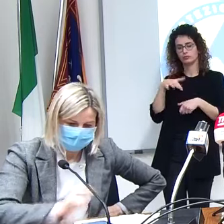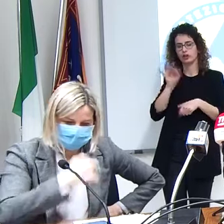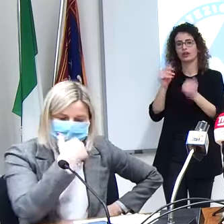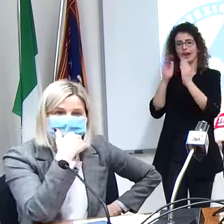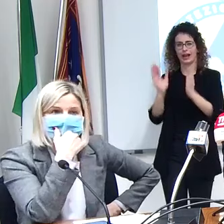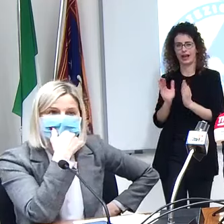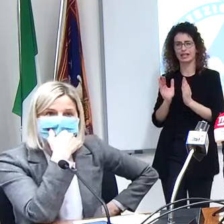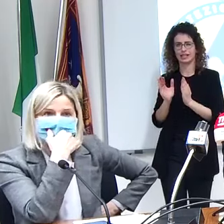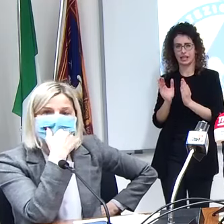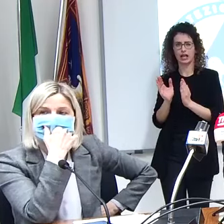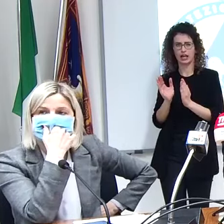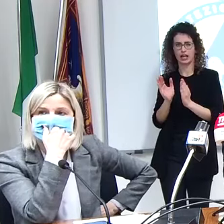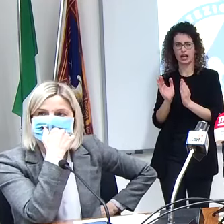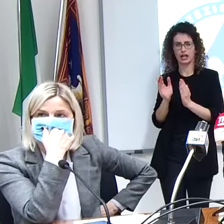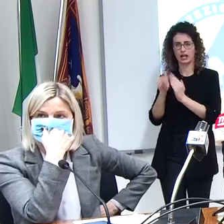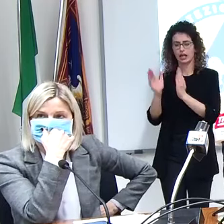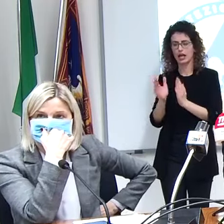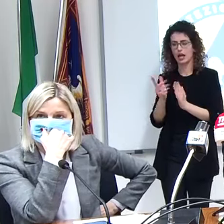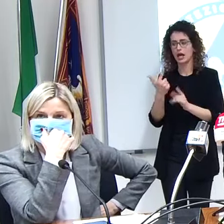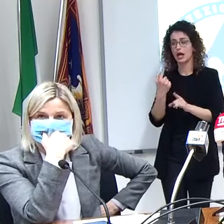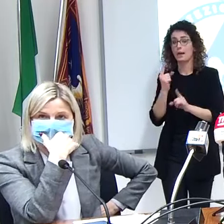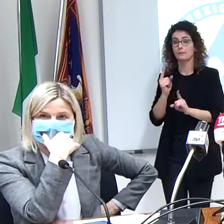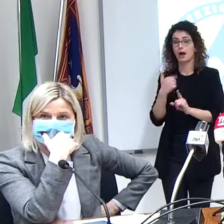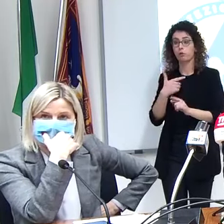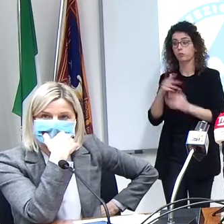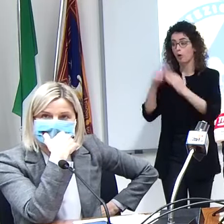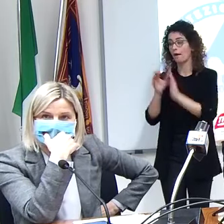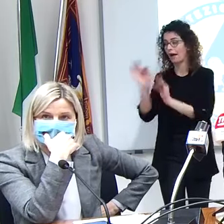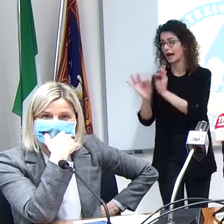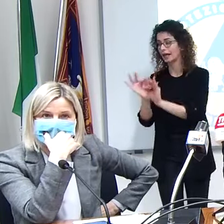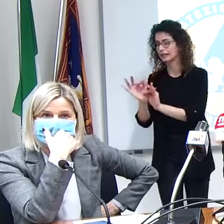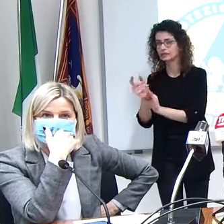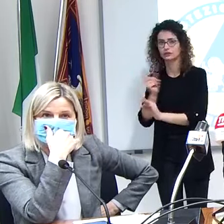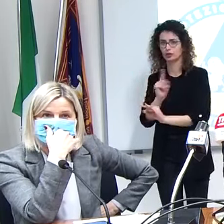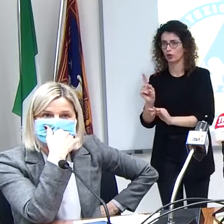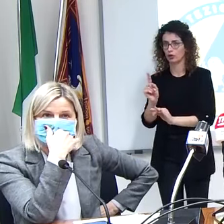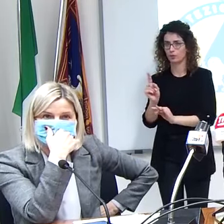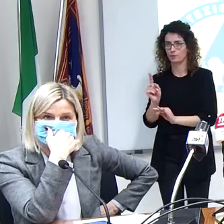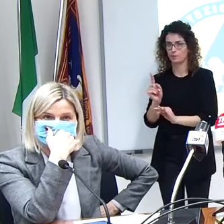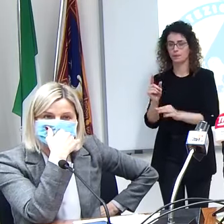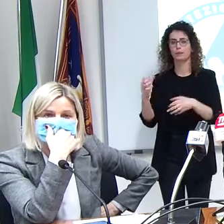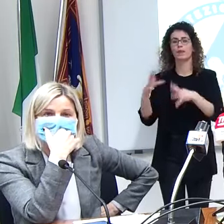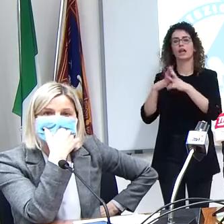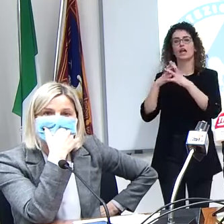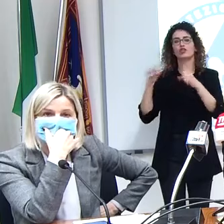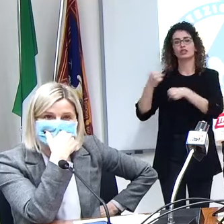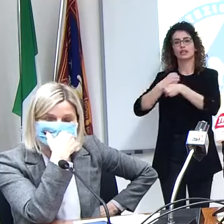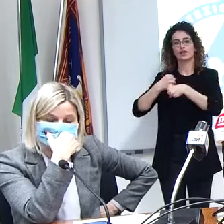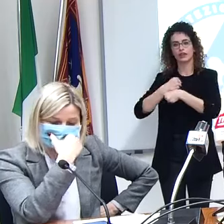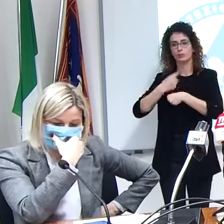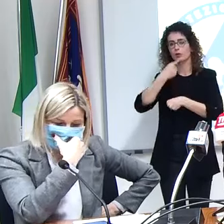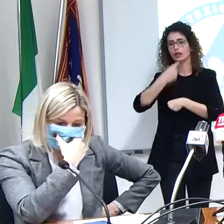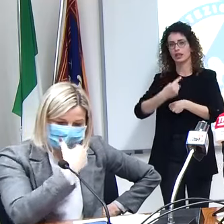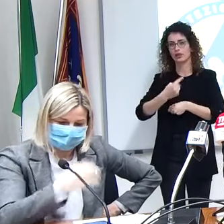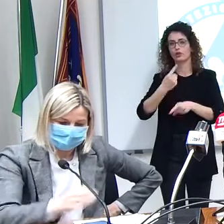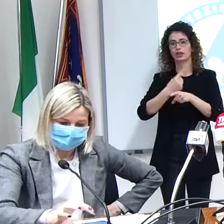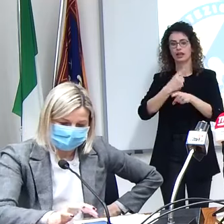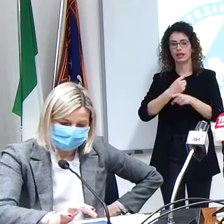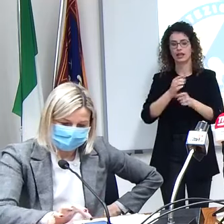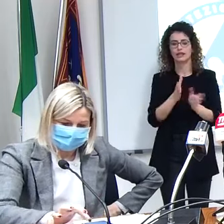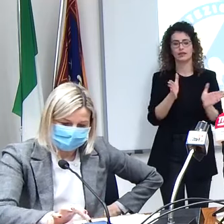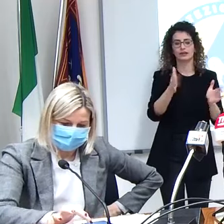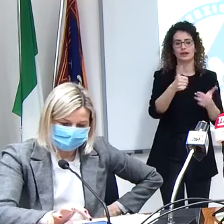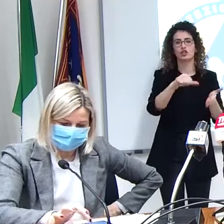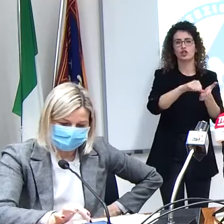fare il farmaco a casa l'agenzia del farmaco ha dato indicazioni che vengano somministrati in ambulatori la